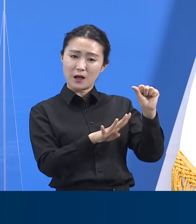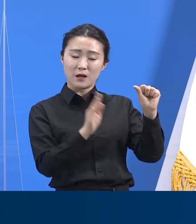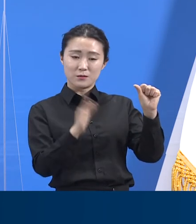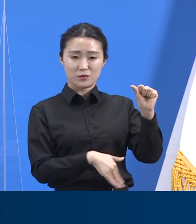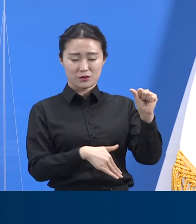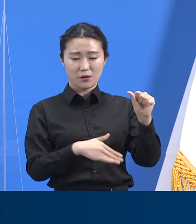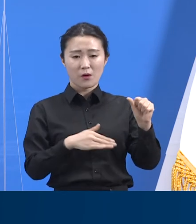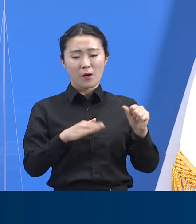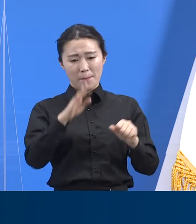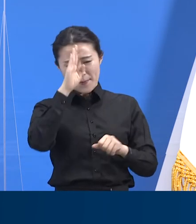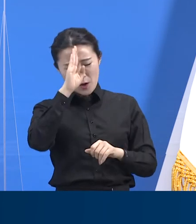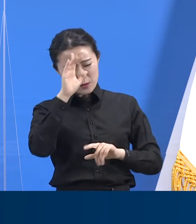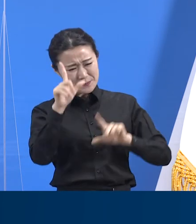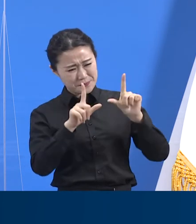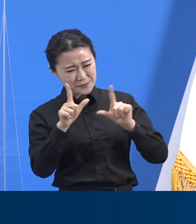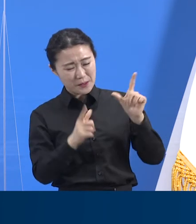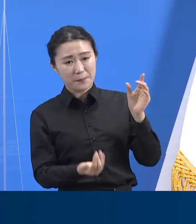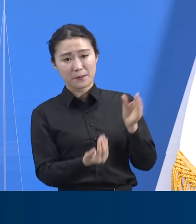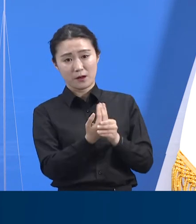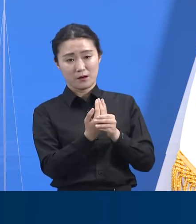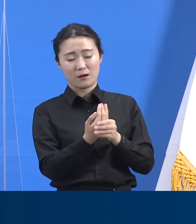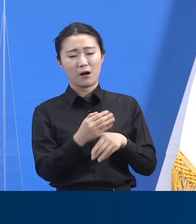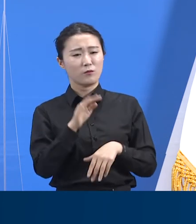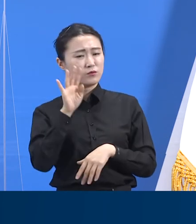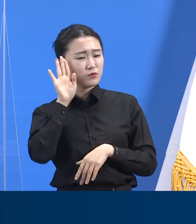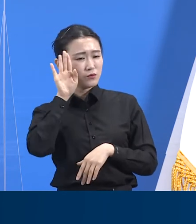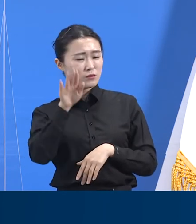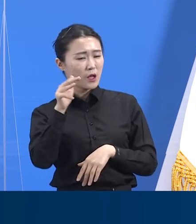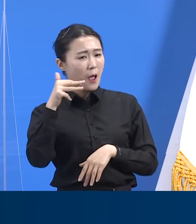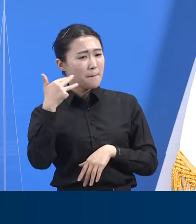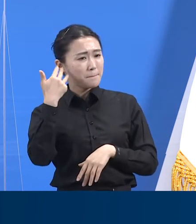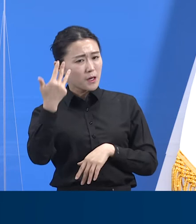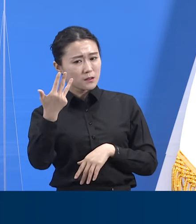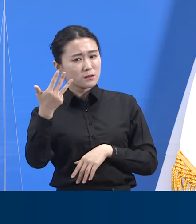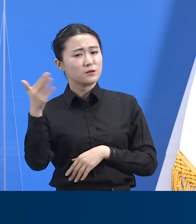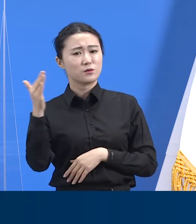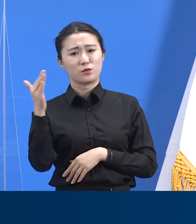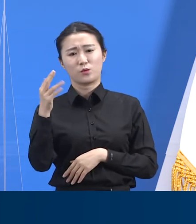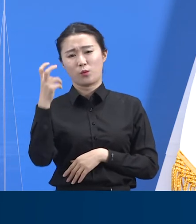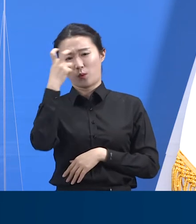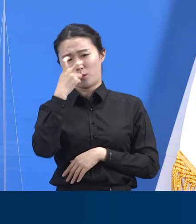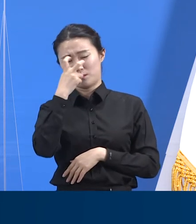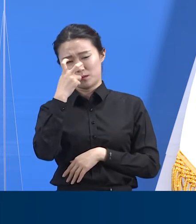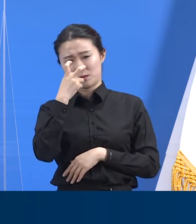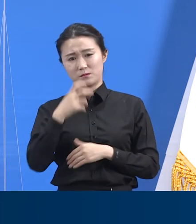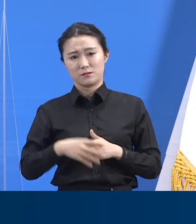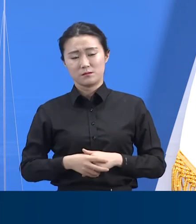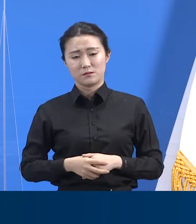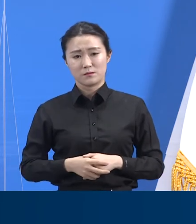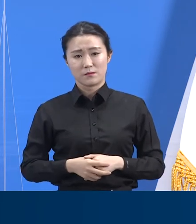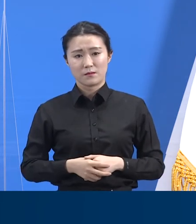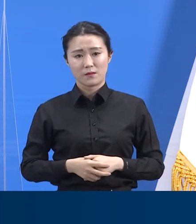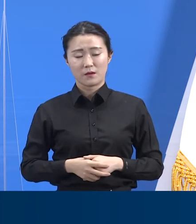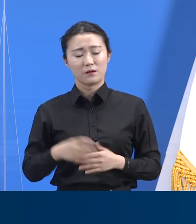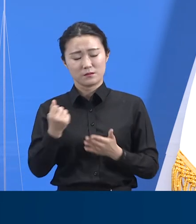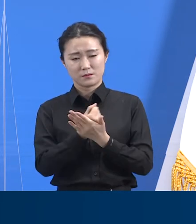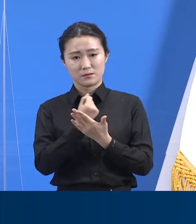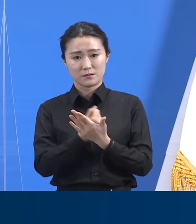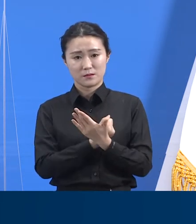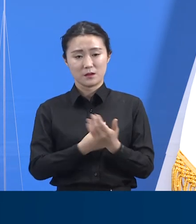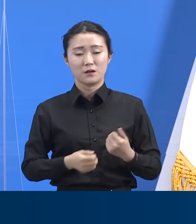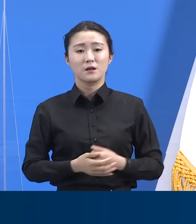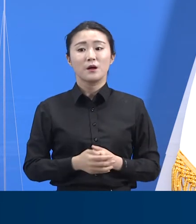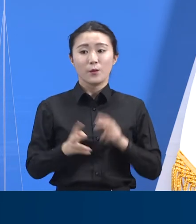받기까지 8일 정도가 소요된 셈입니다. 안타까운 일입니다. 중소규모 사업장의 외국인 노동자들은